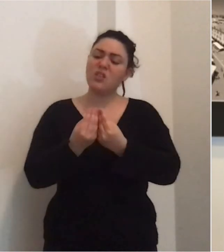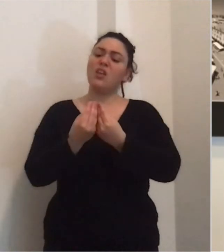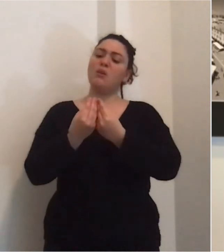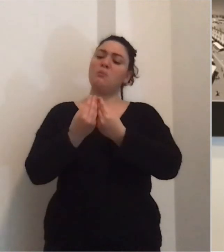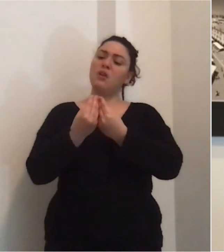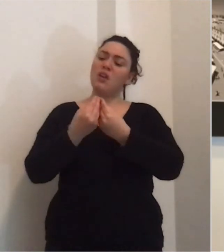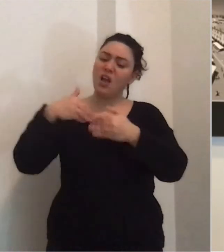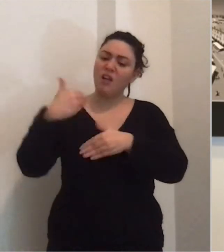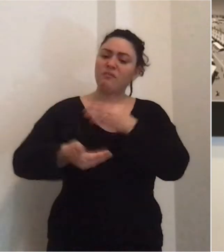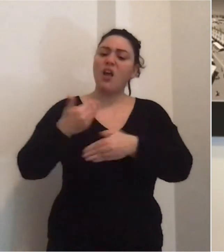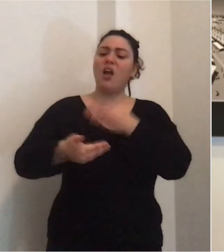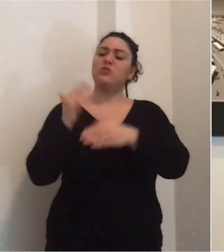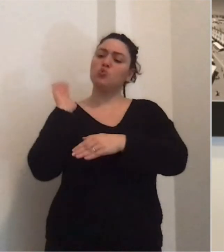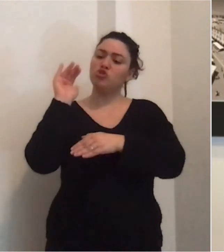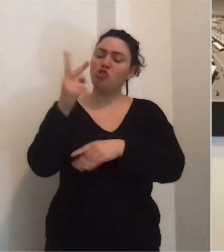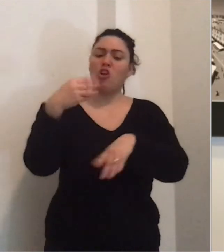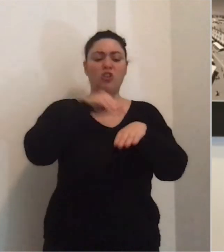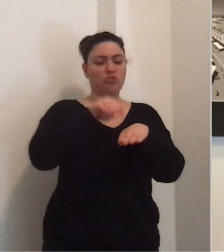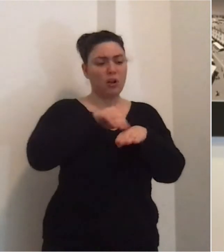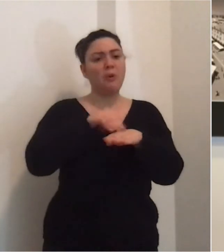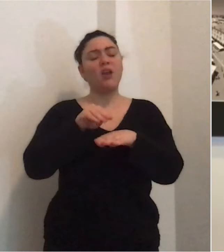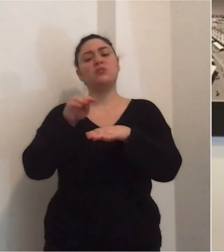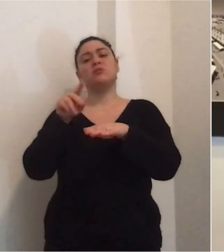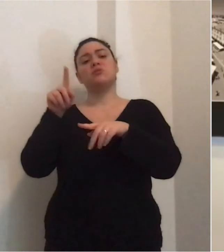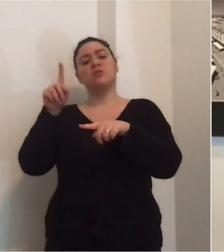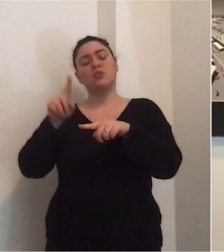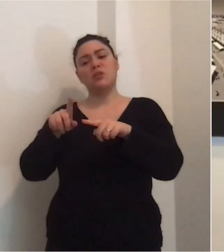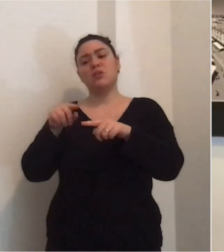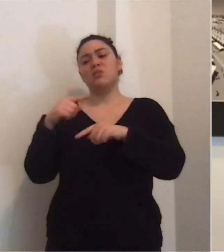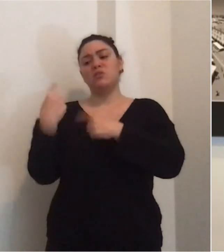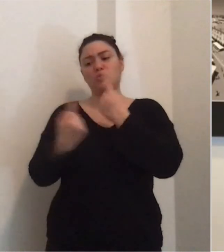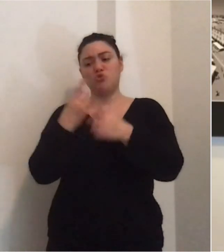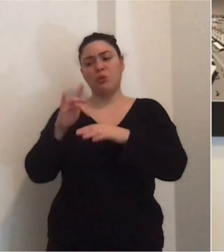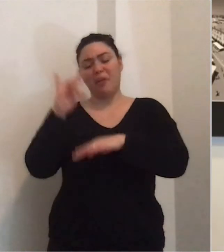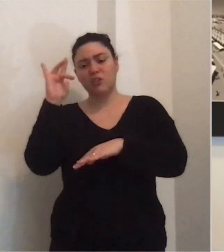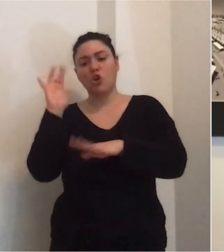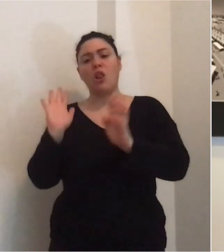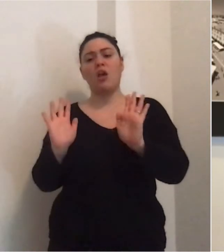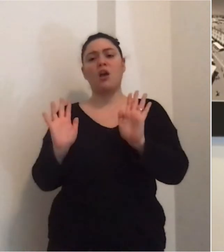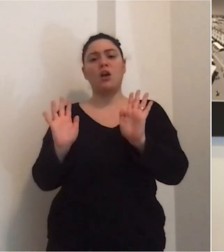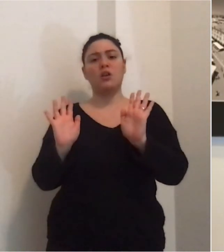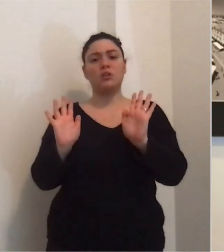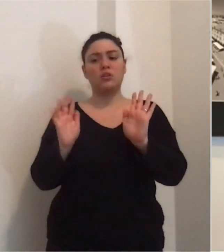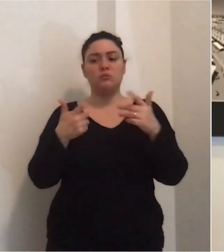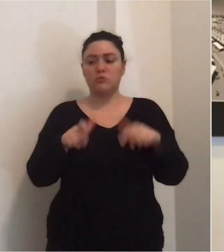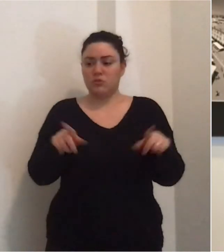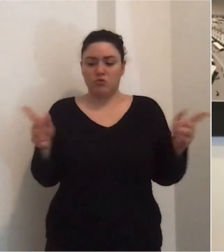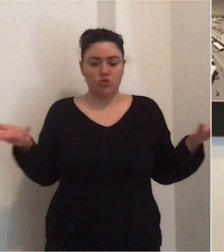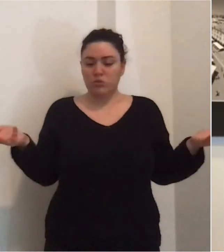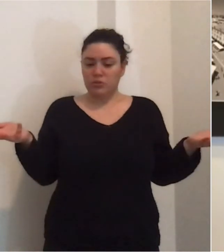quotidiano, lo facciamo con i nostri aggiornamenti lo facciamo in un momento particolare perché